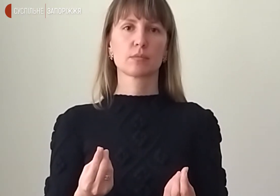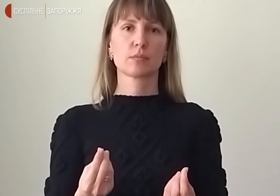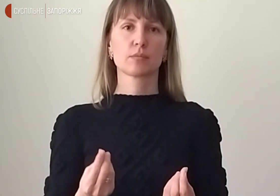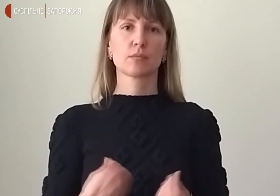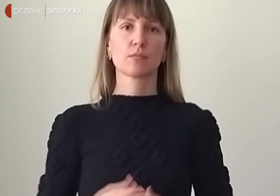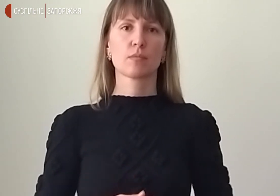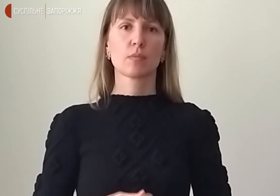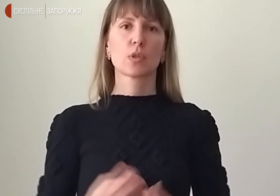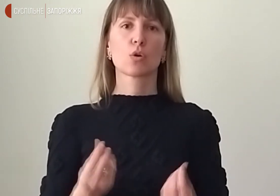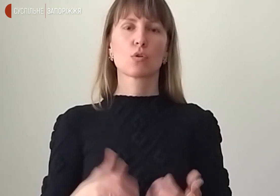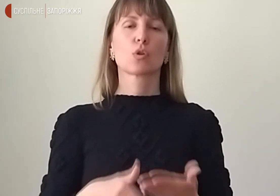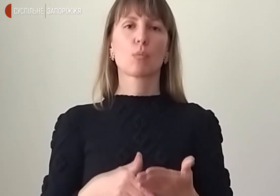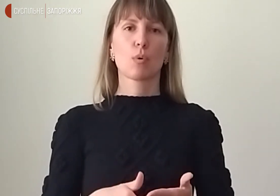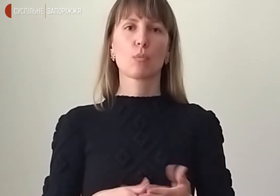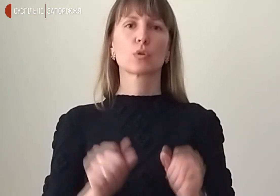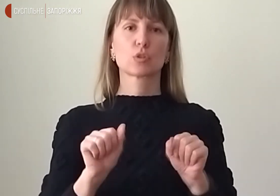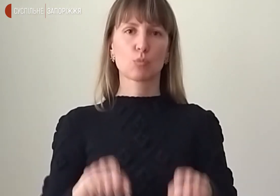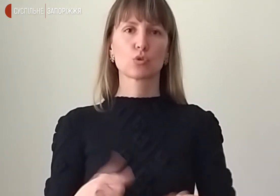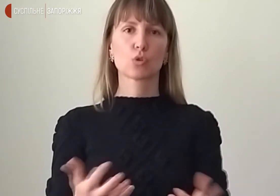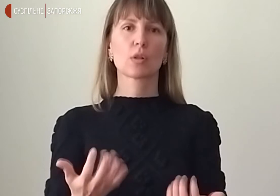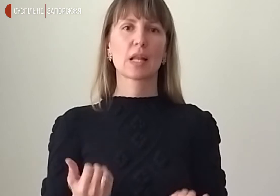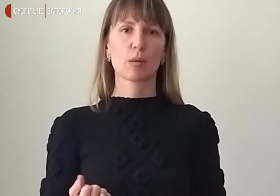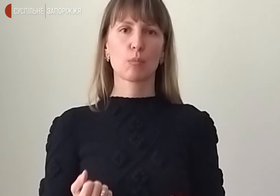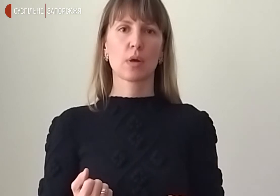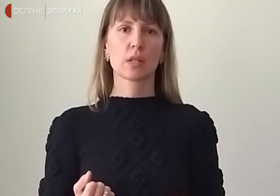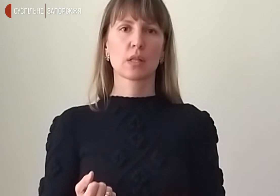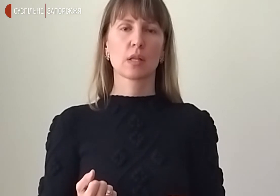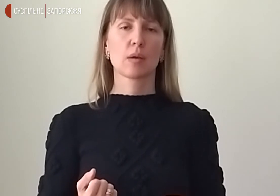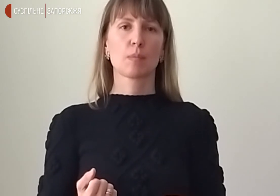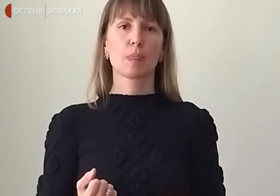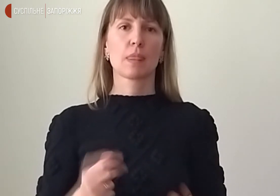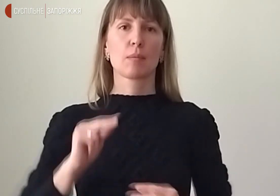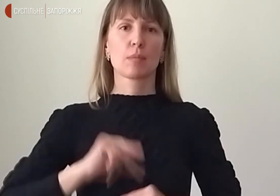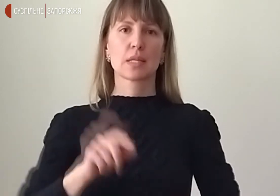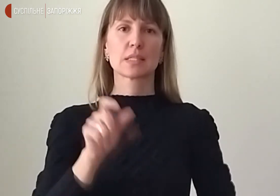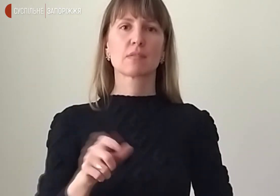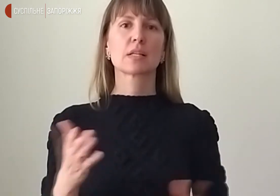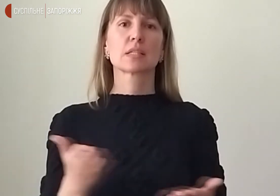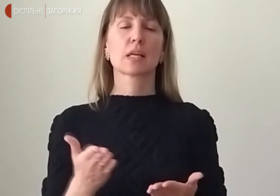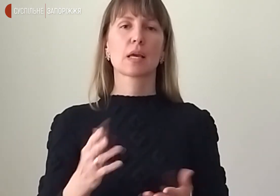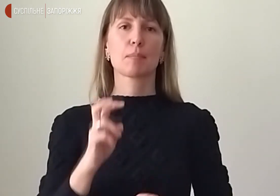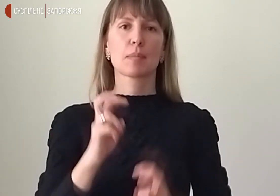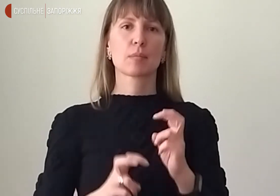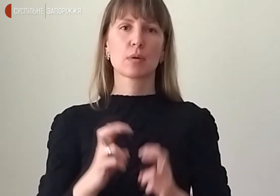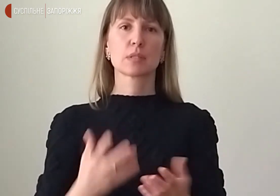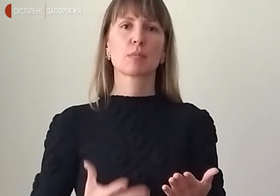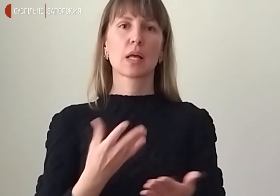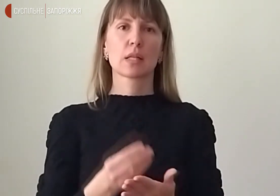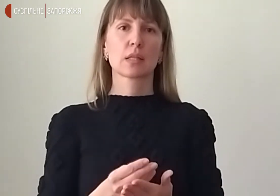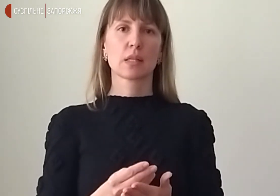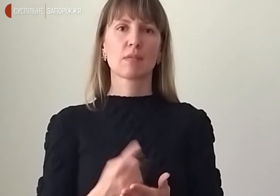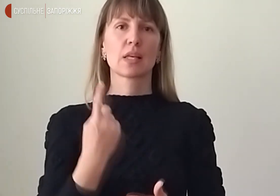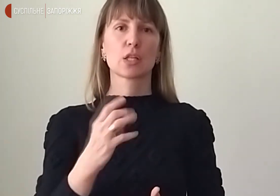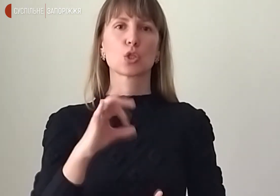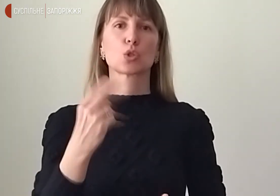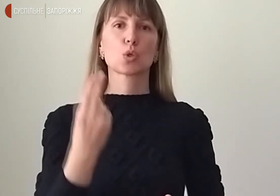Грошову допомогу зможуть отримати наймані працівники, за яких підприємство сплатило єдиний соціальний внесок,